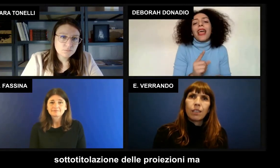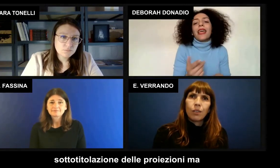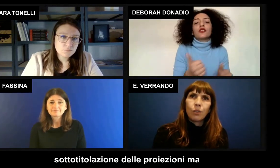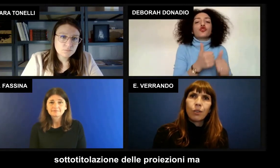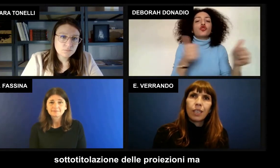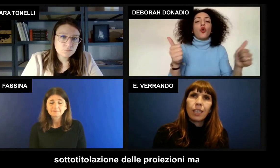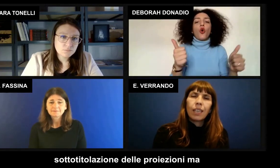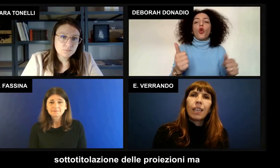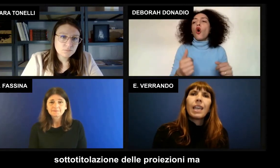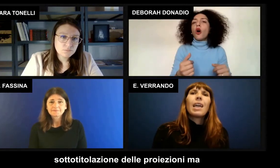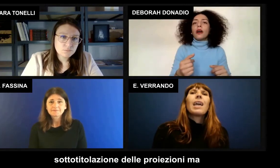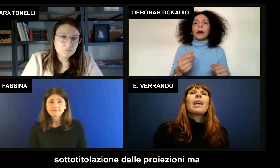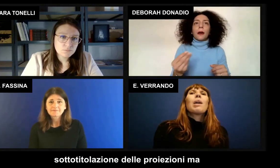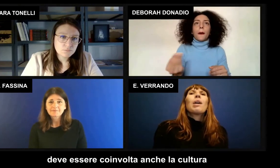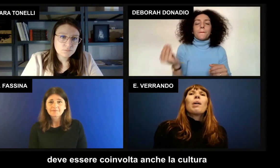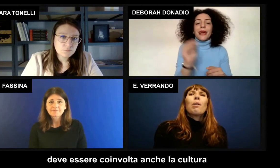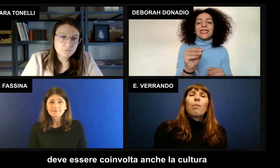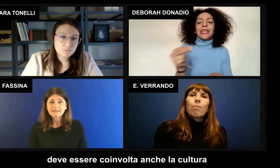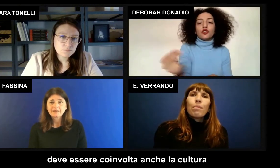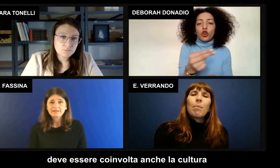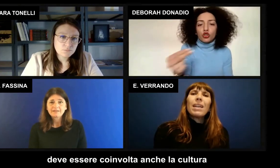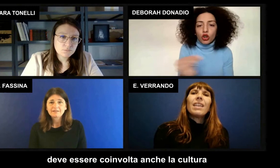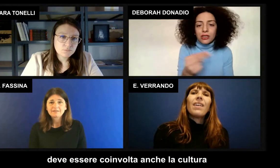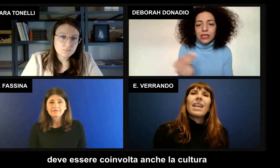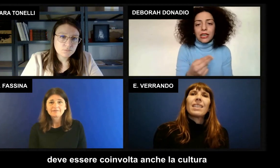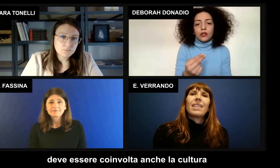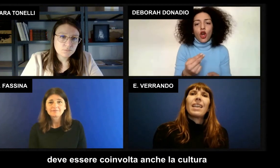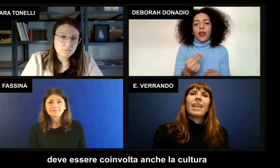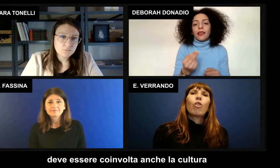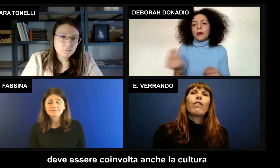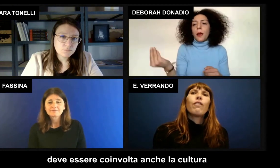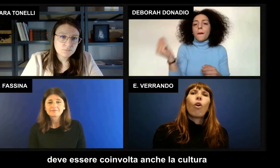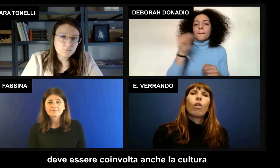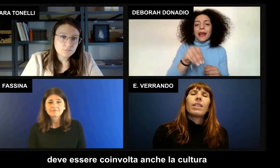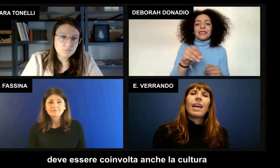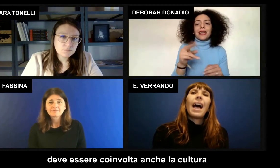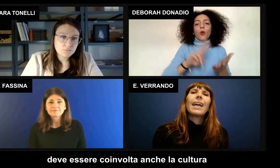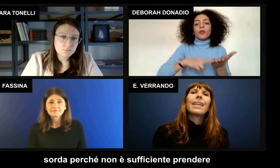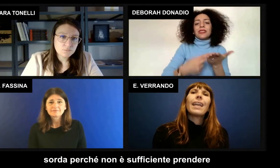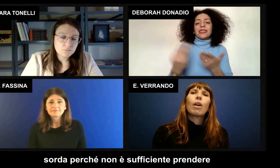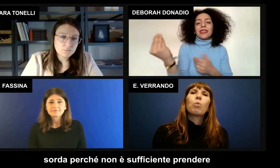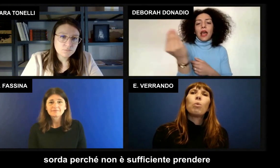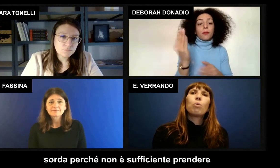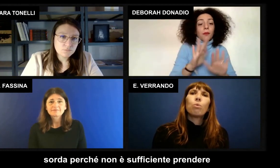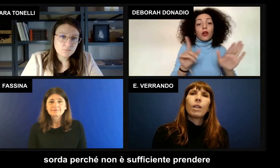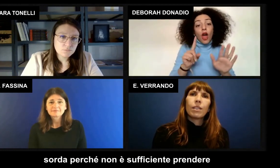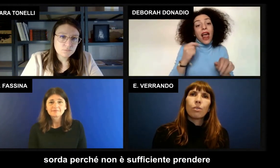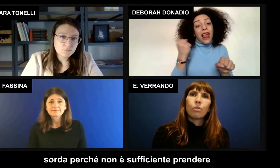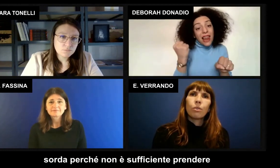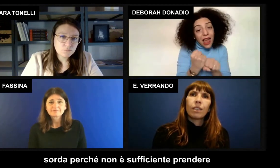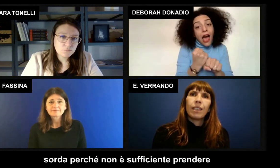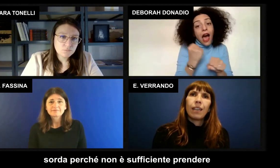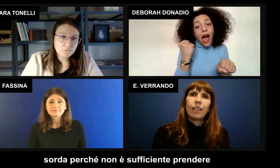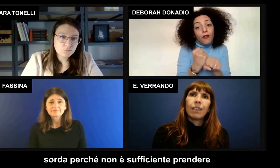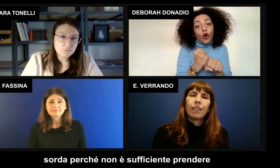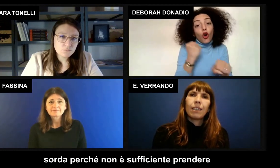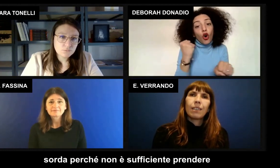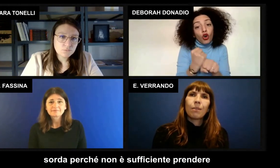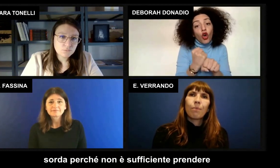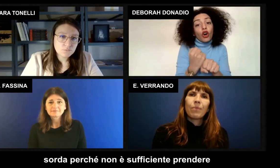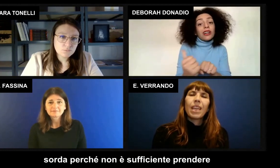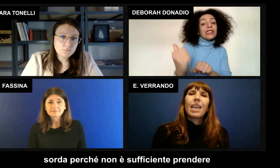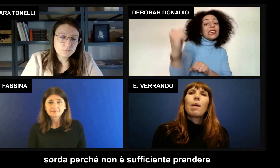proiezioni ma deve essere coinvolta anche la cultura sorda